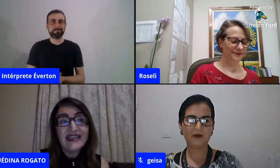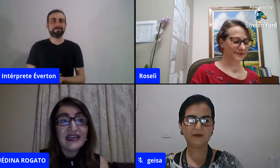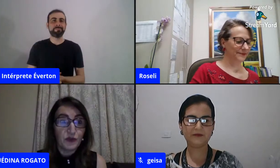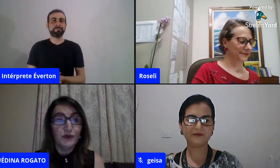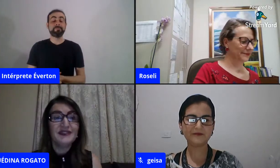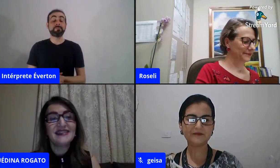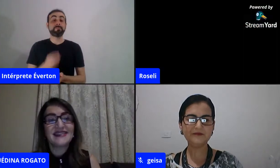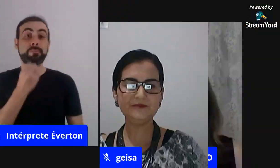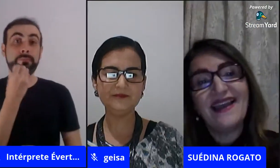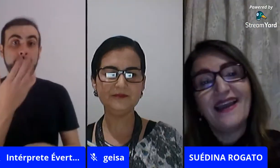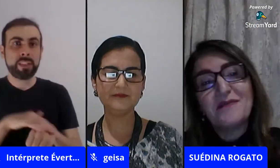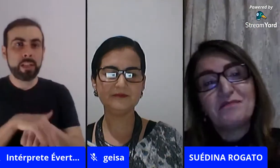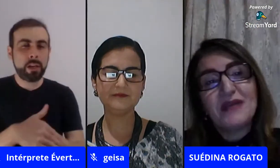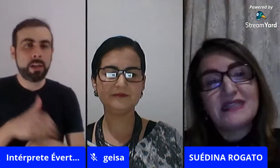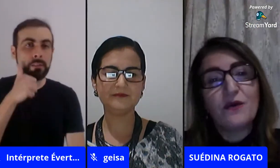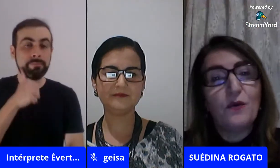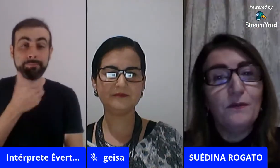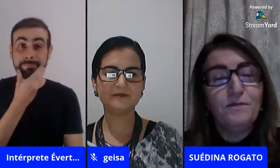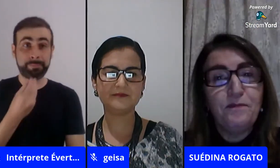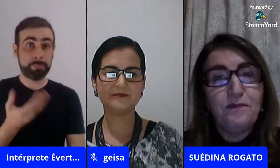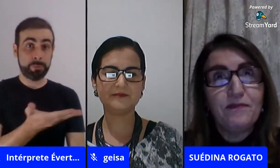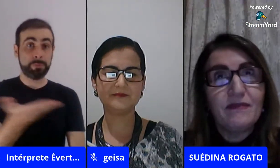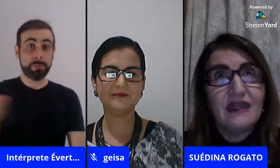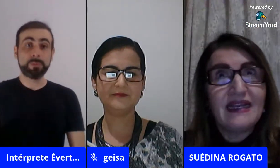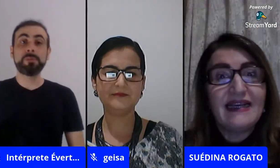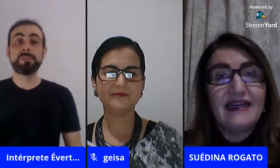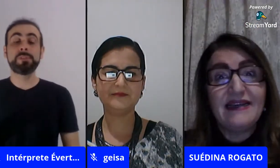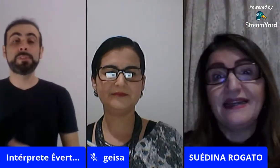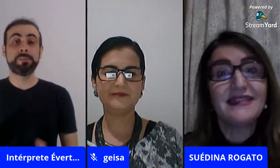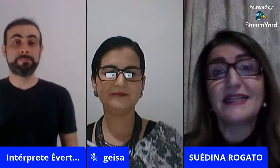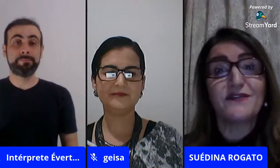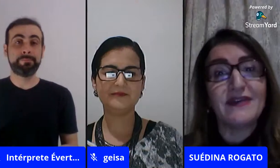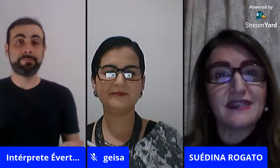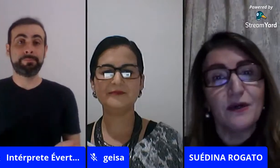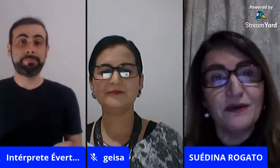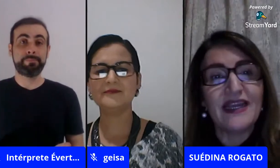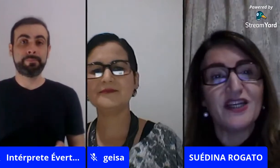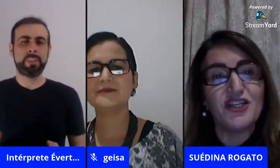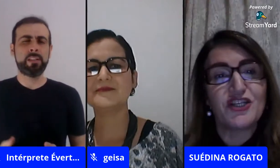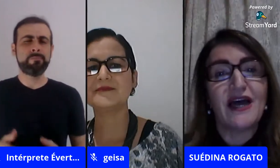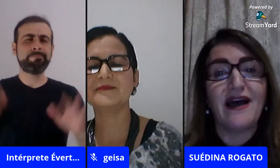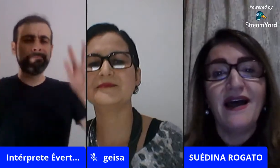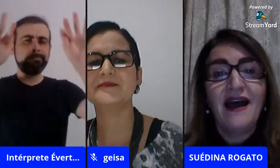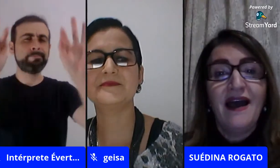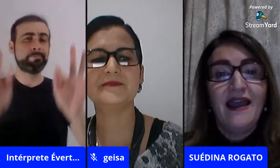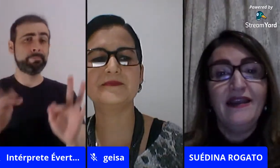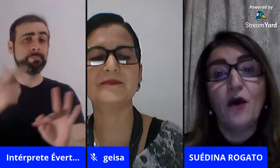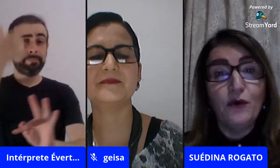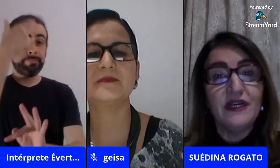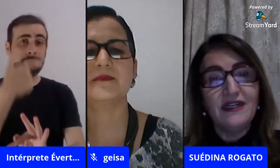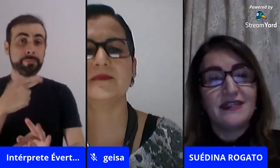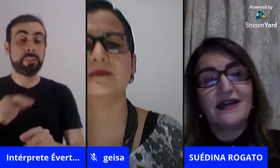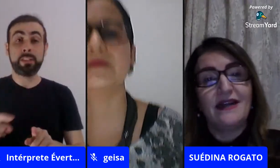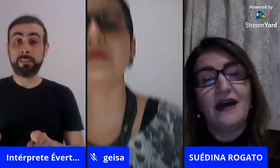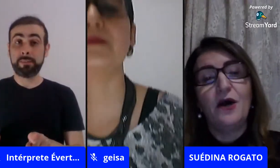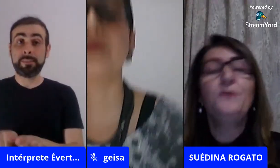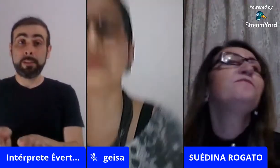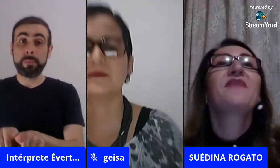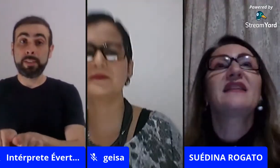Bom, boa noite a todos, né, e a todas. É, assim, com grande satisfação, né, que a gente está